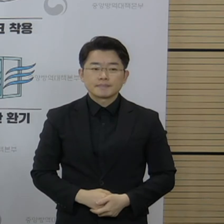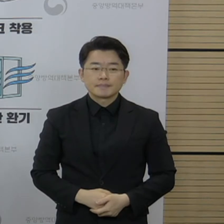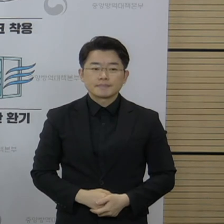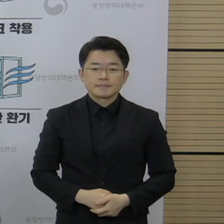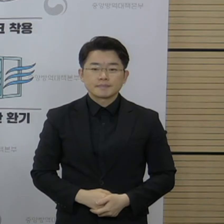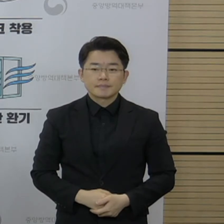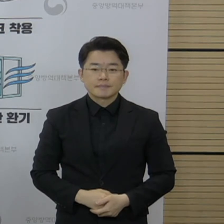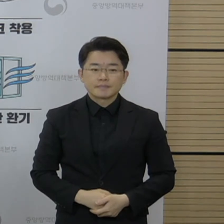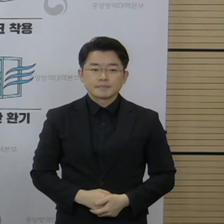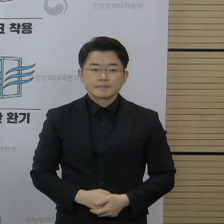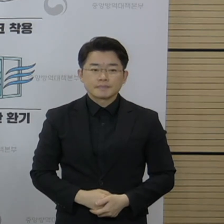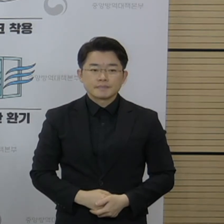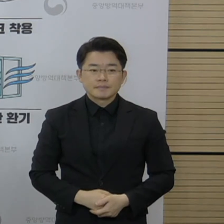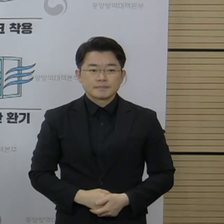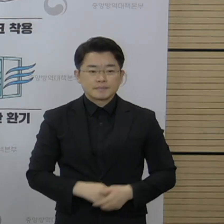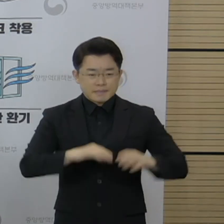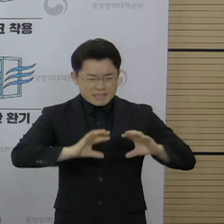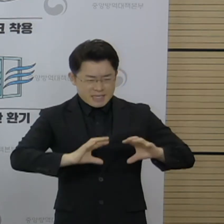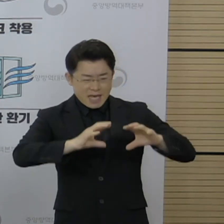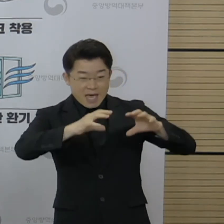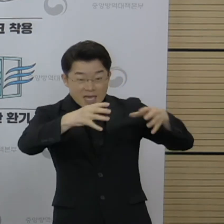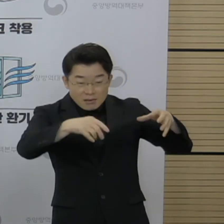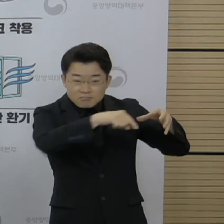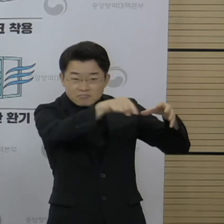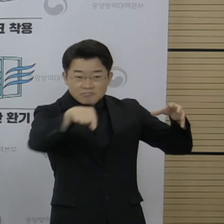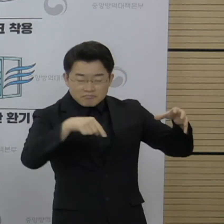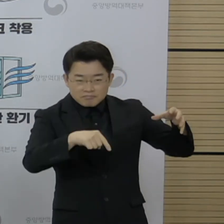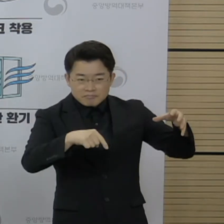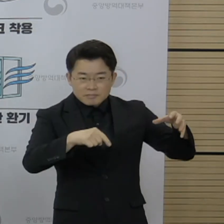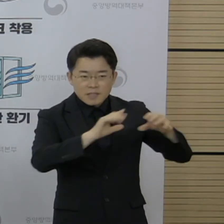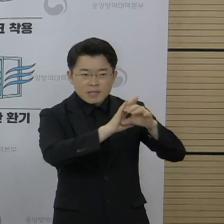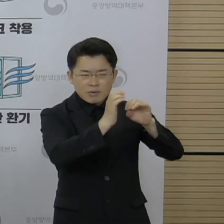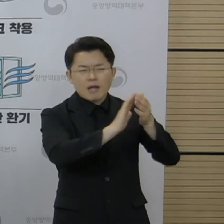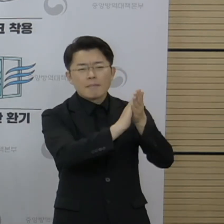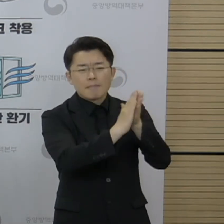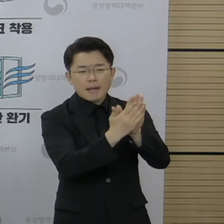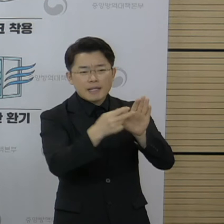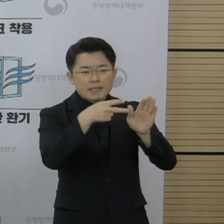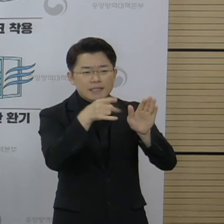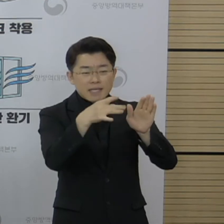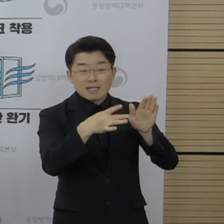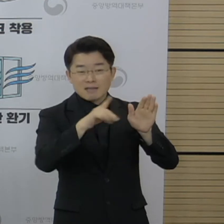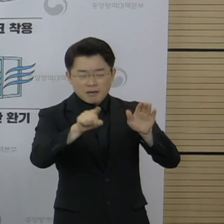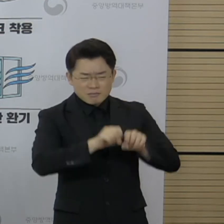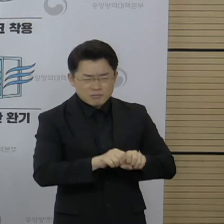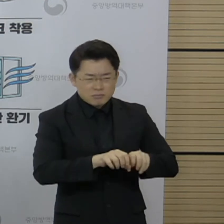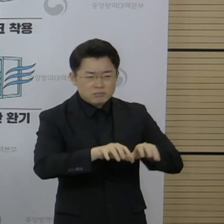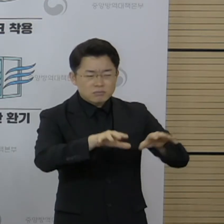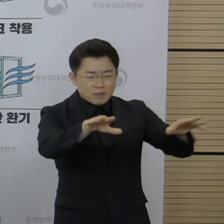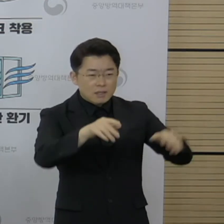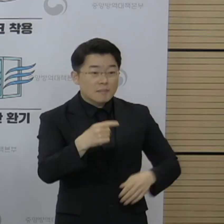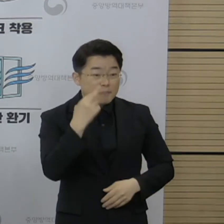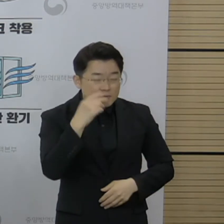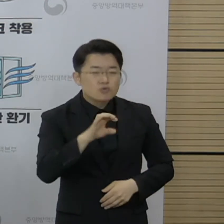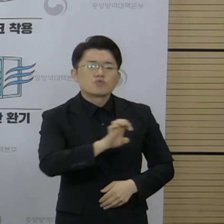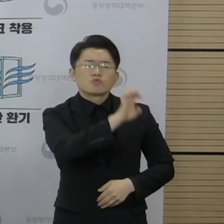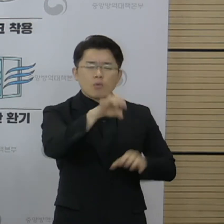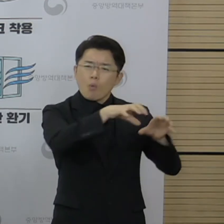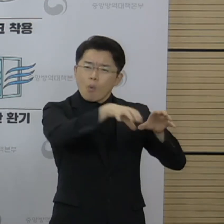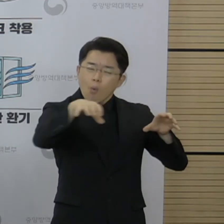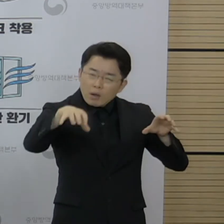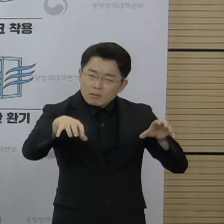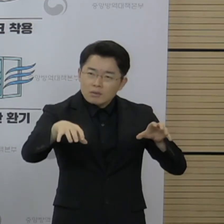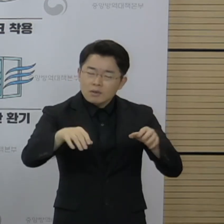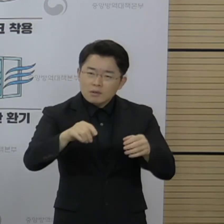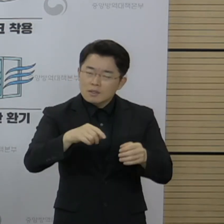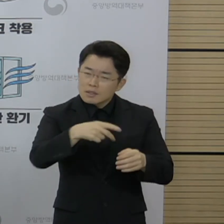현재 전 세계적으로 델타 변이 바이러스가 확산되고 있으며 유럽 그리고 미국 등에서는 8월 말경에는 한